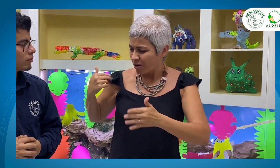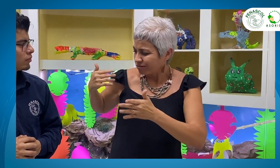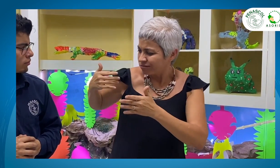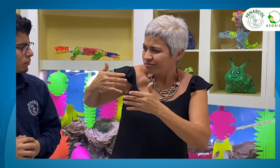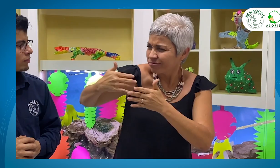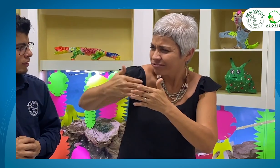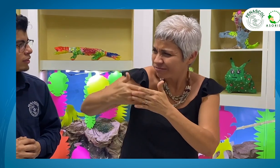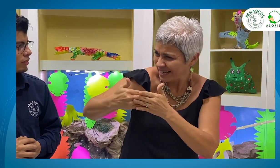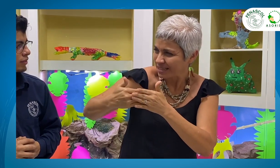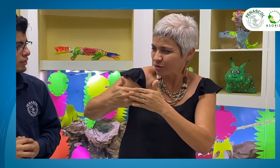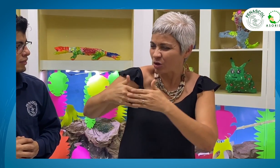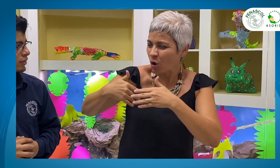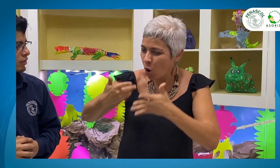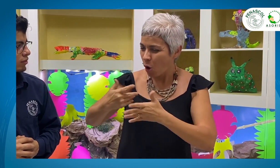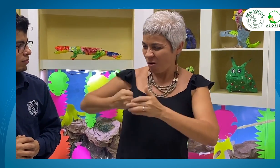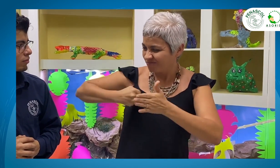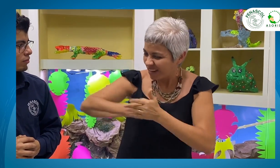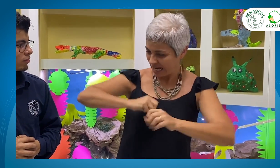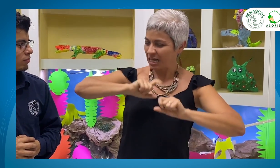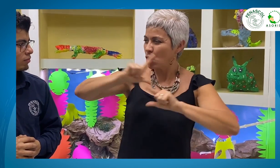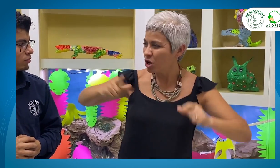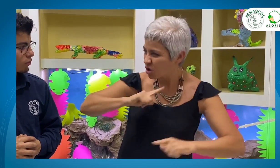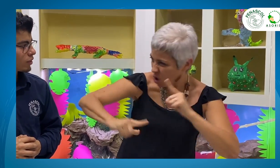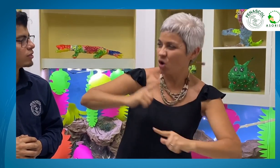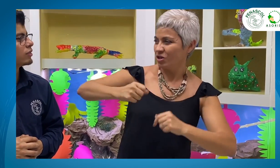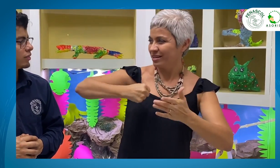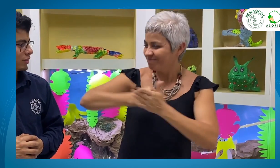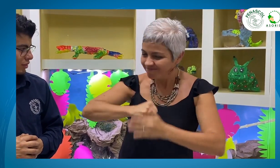trayectoria a través de los años, sus logros y reconocer todo esto.